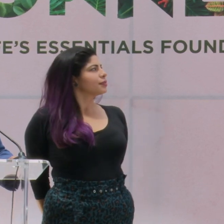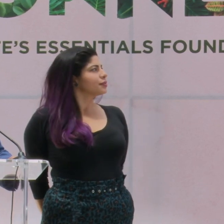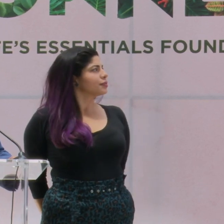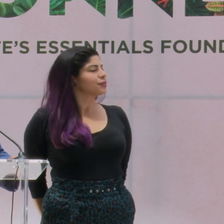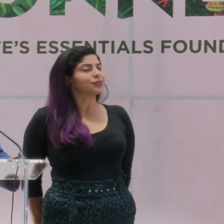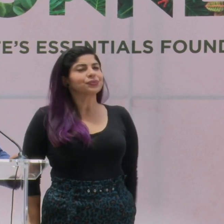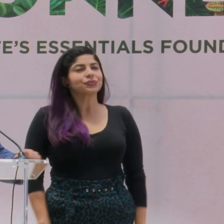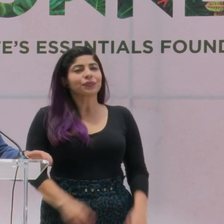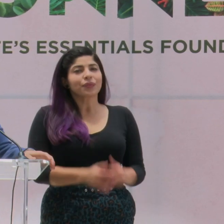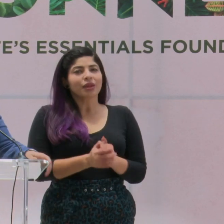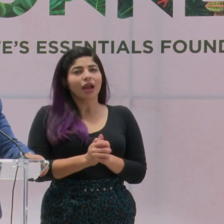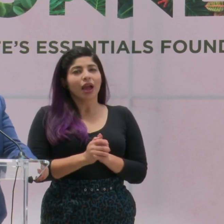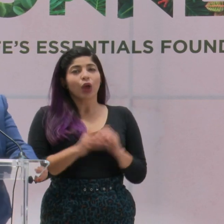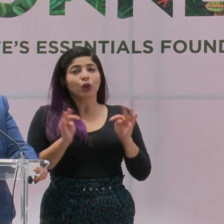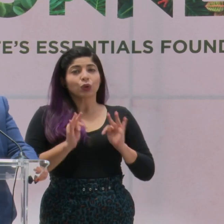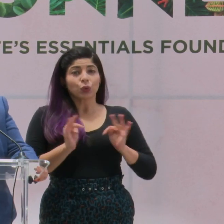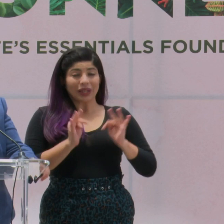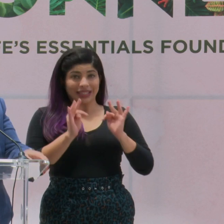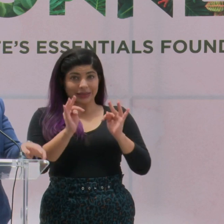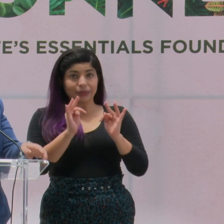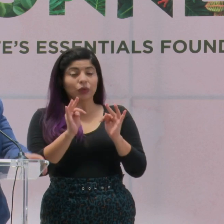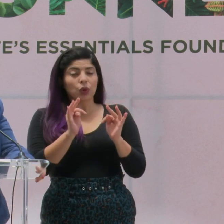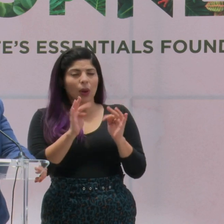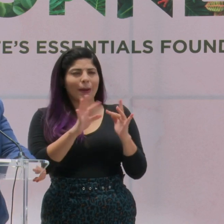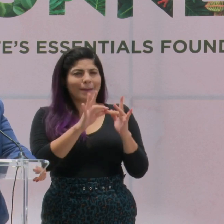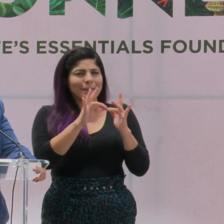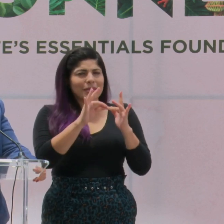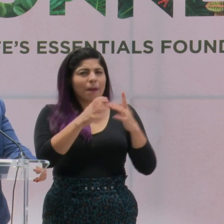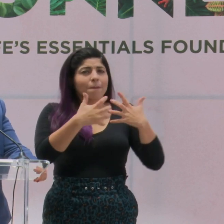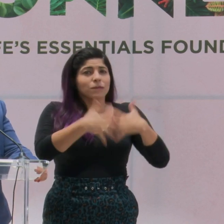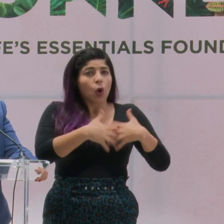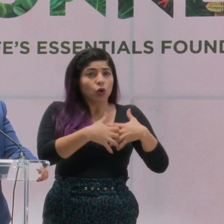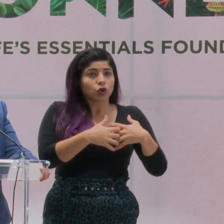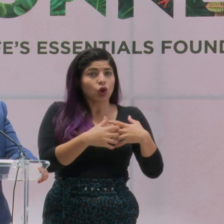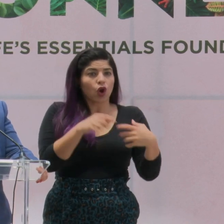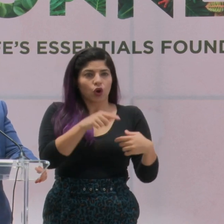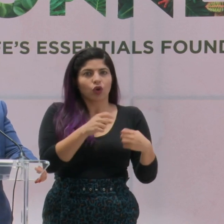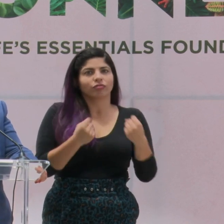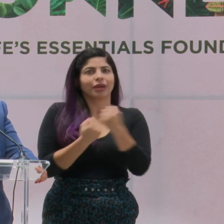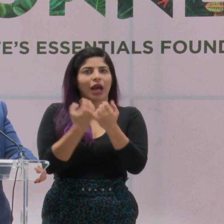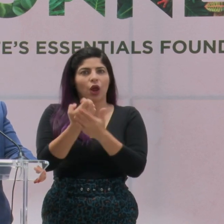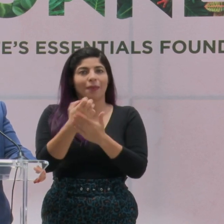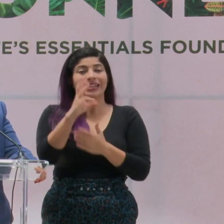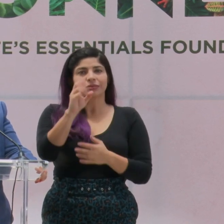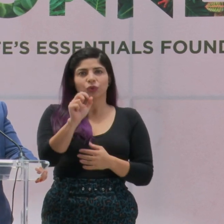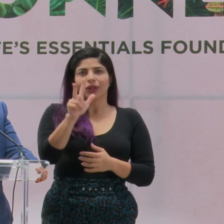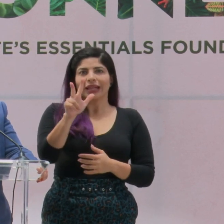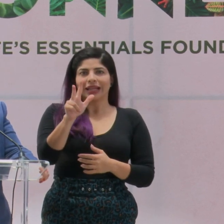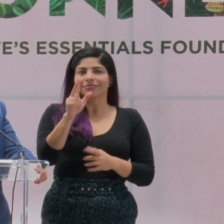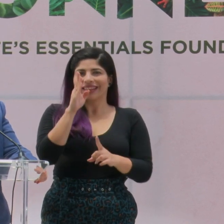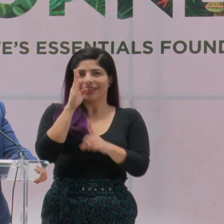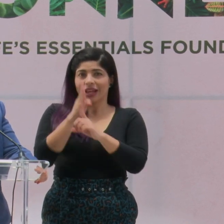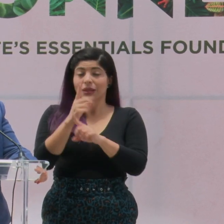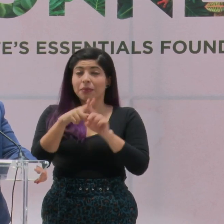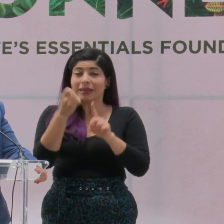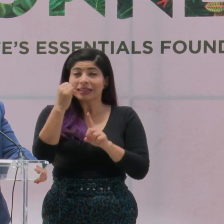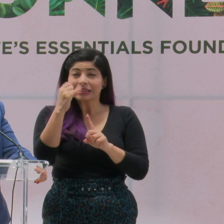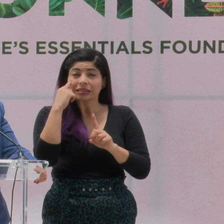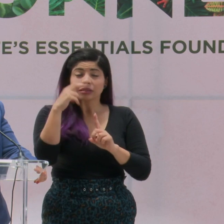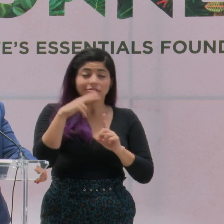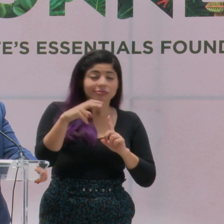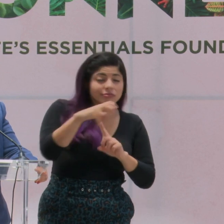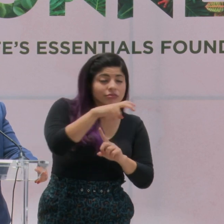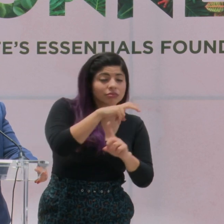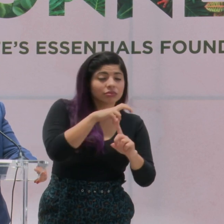El turismo, uno de los principales motores de la economía, 6.3% directo, pero si tomamos en cuenta